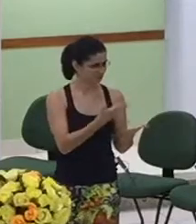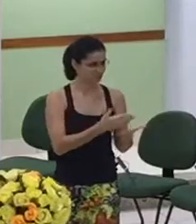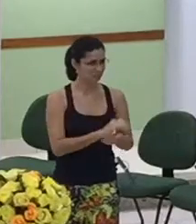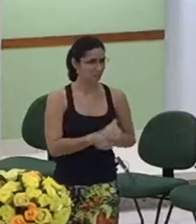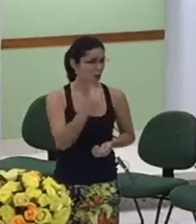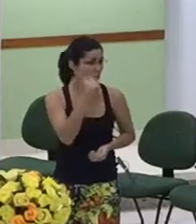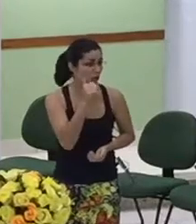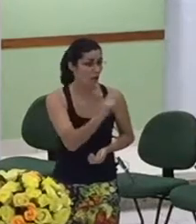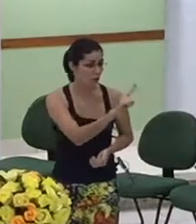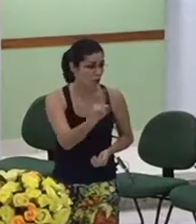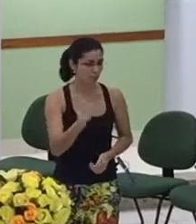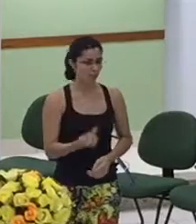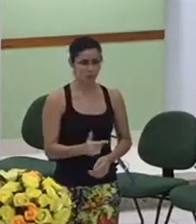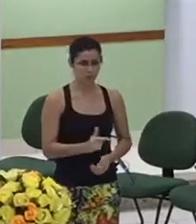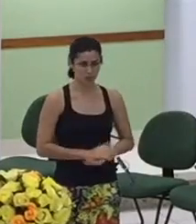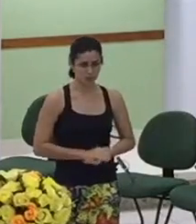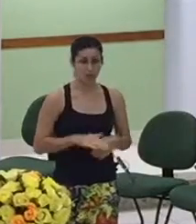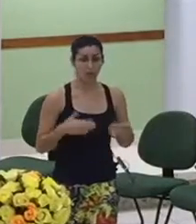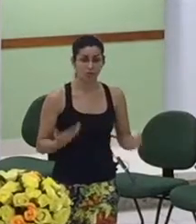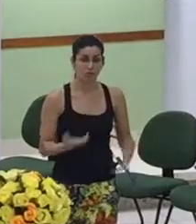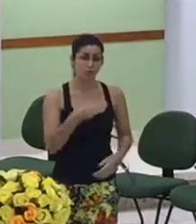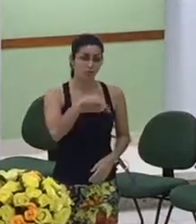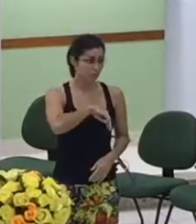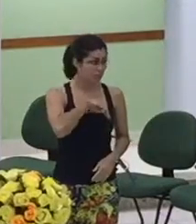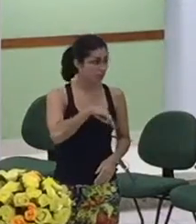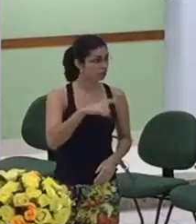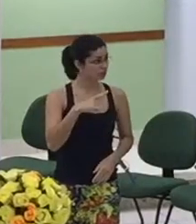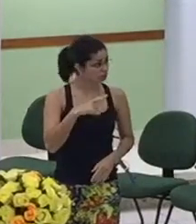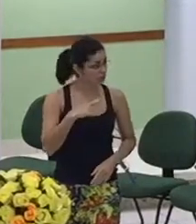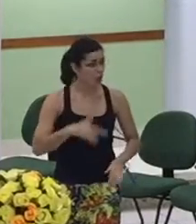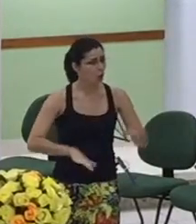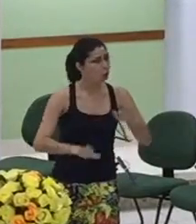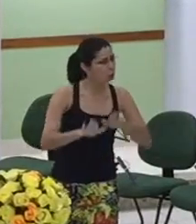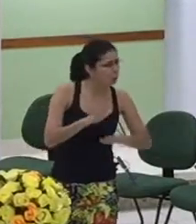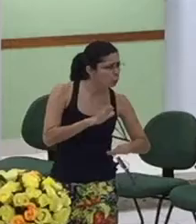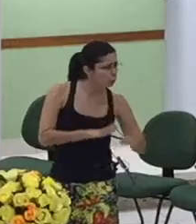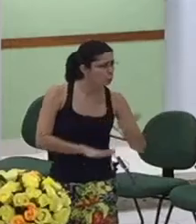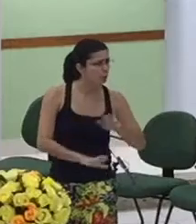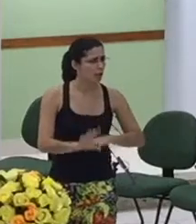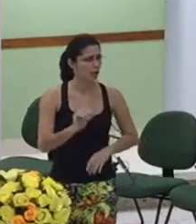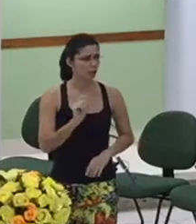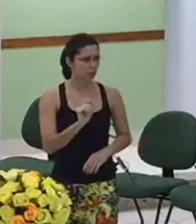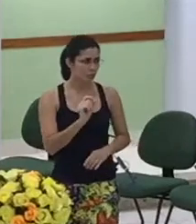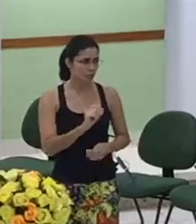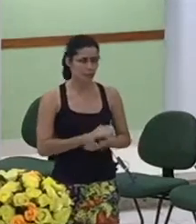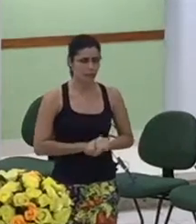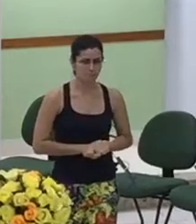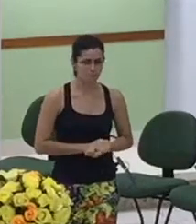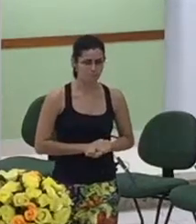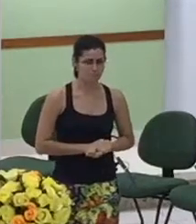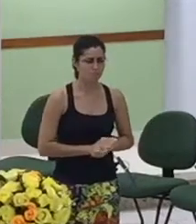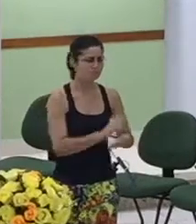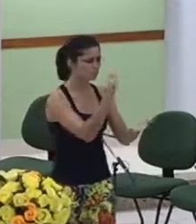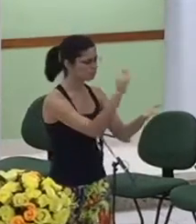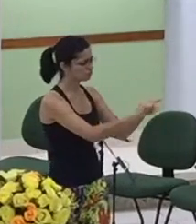ele tem um cuidado de colocar essas essas mulheres no meio de homens